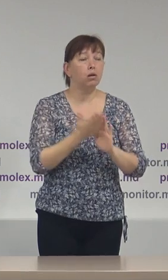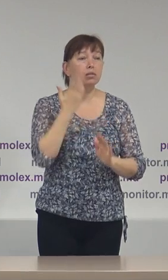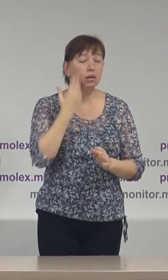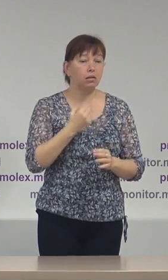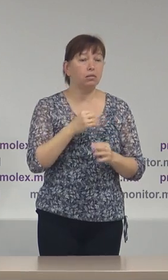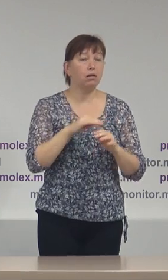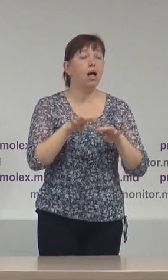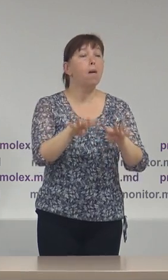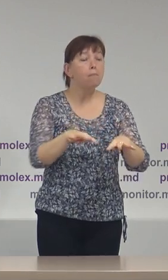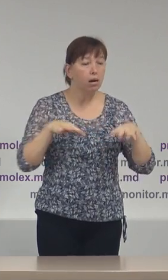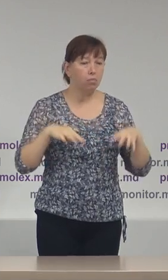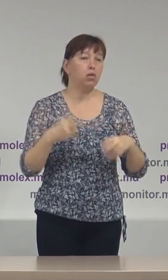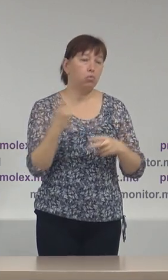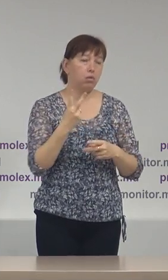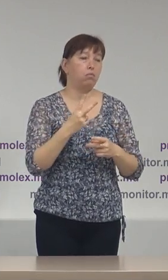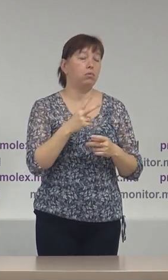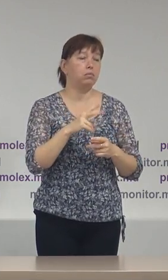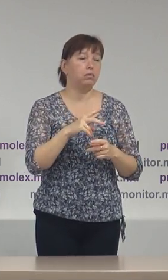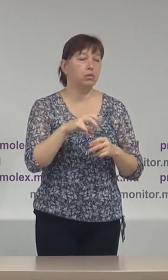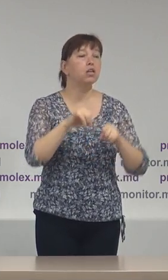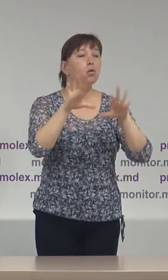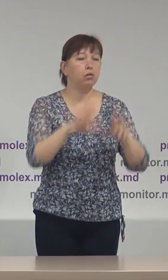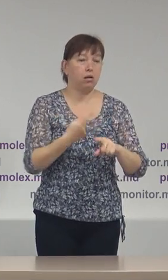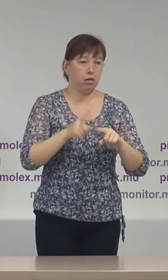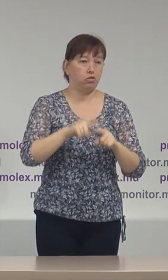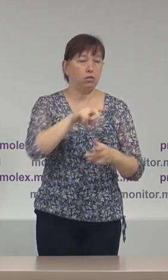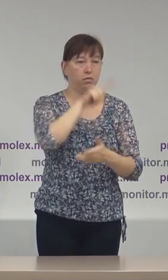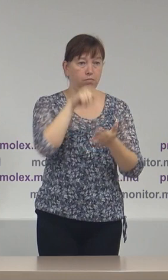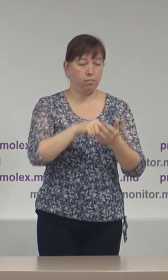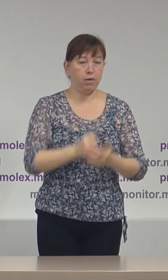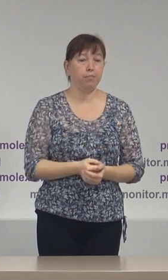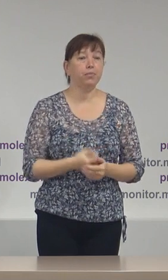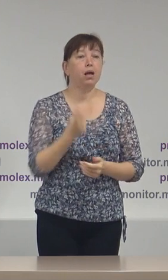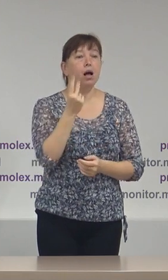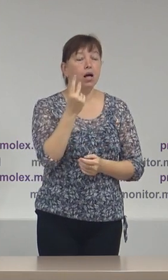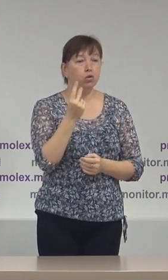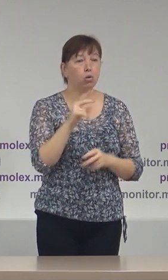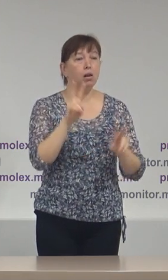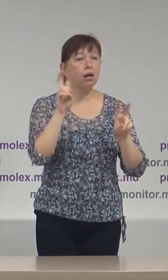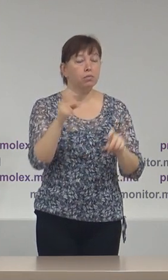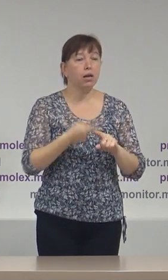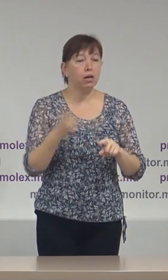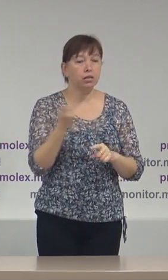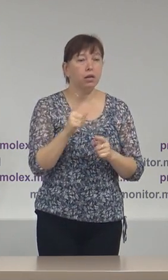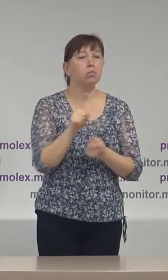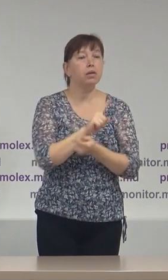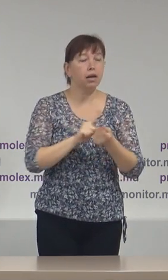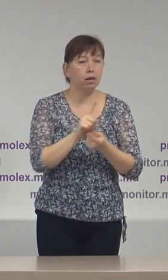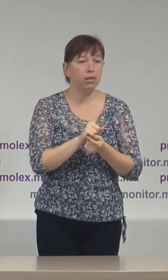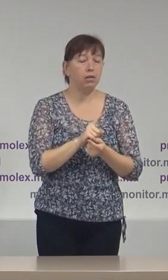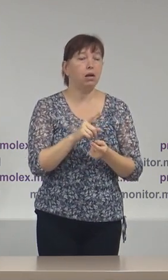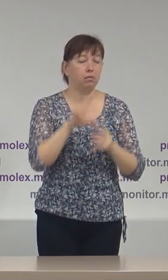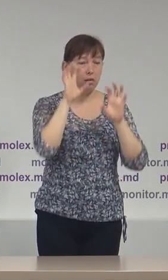Parlamentului este necesară. Al doilea aspect problematic, care trebuie să fie reglementat din punct de vedere